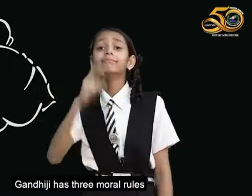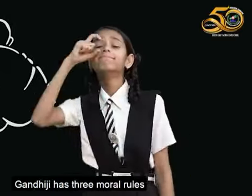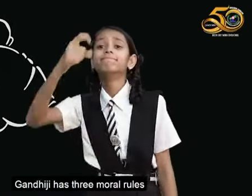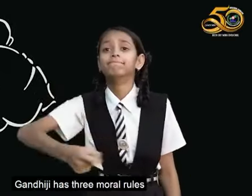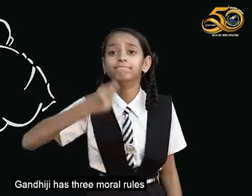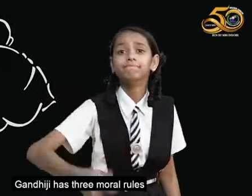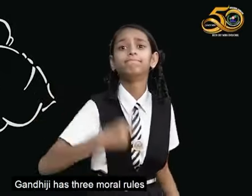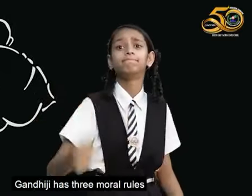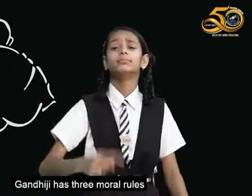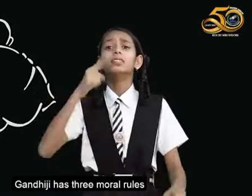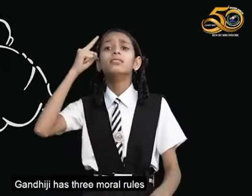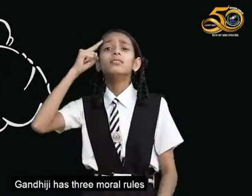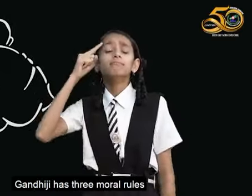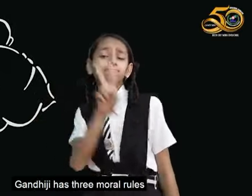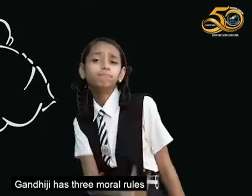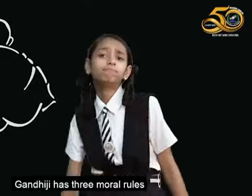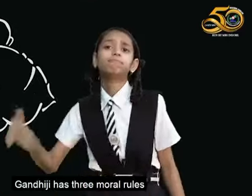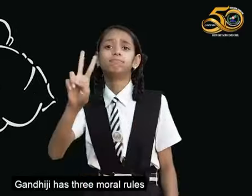गांधी जी के तीन नैतिक मूली थे